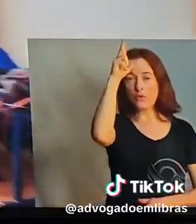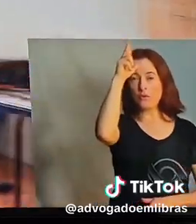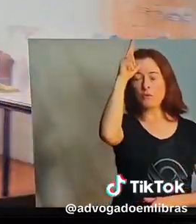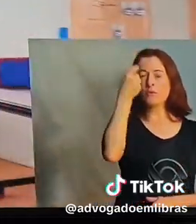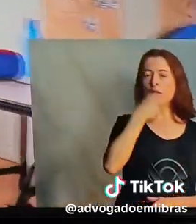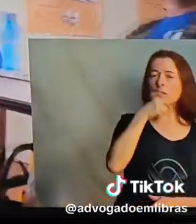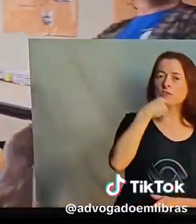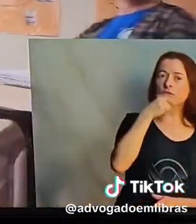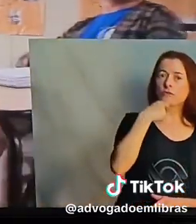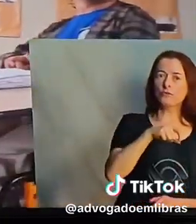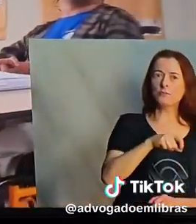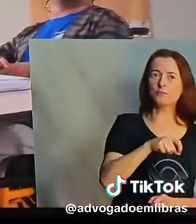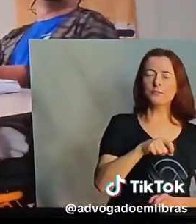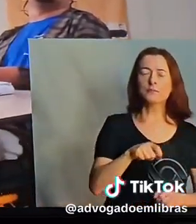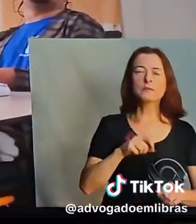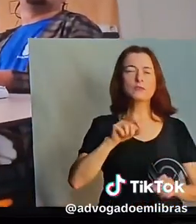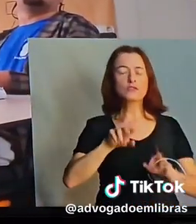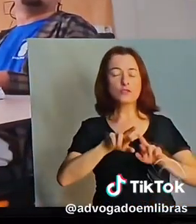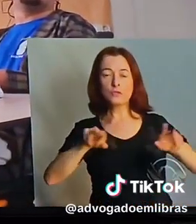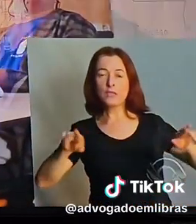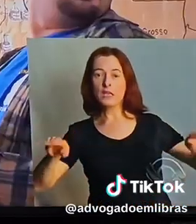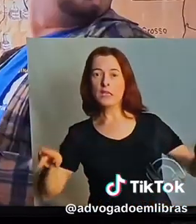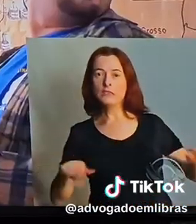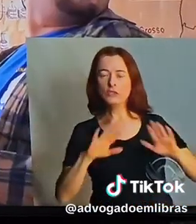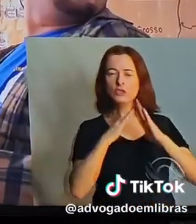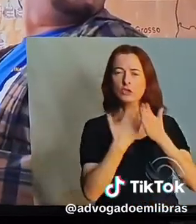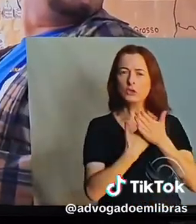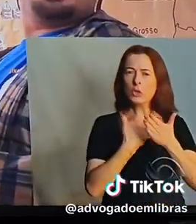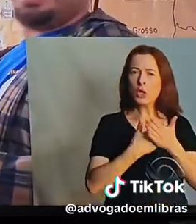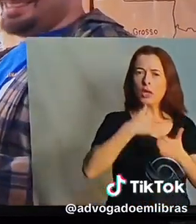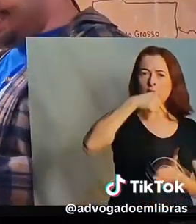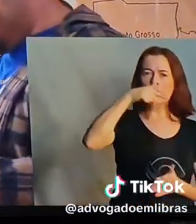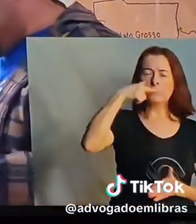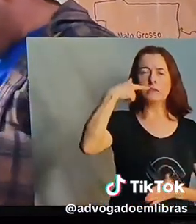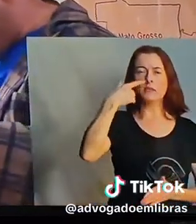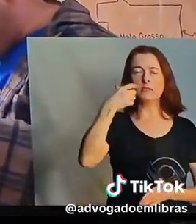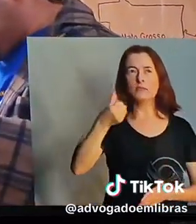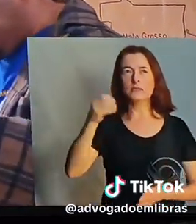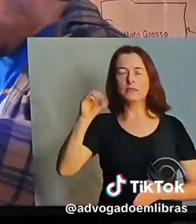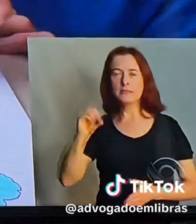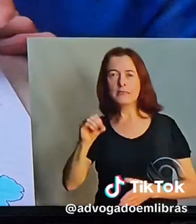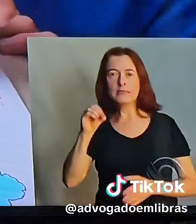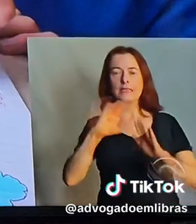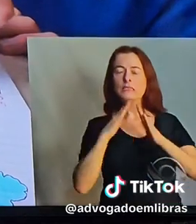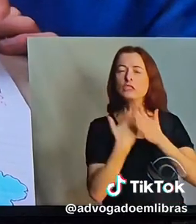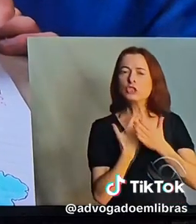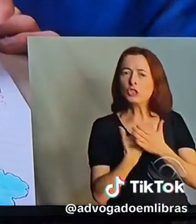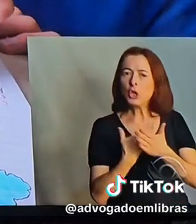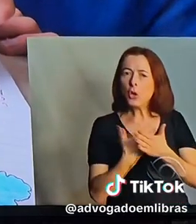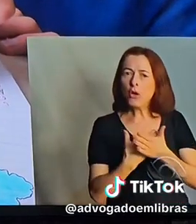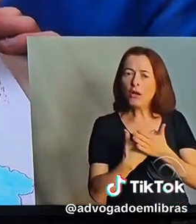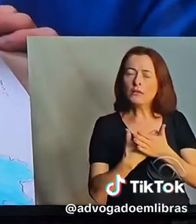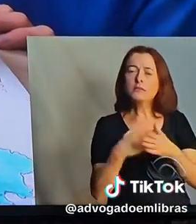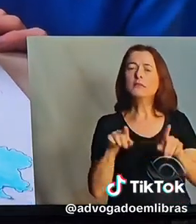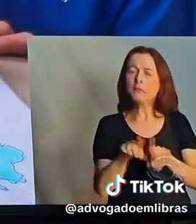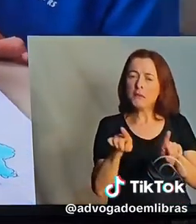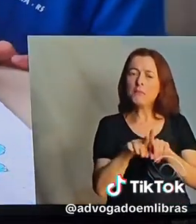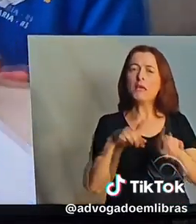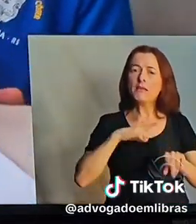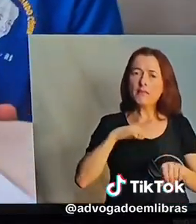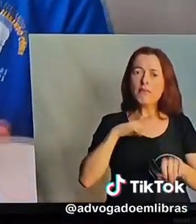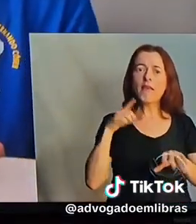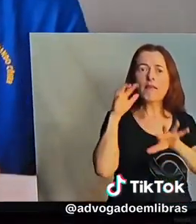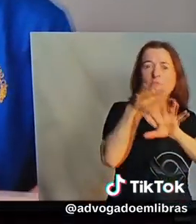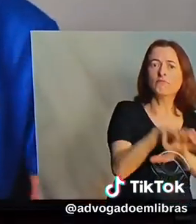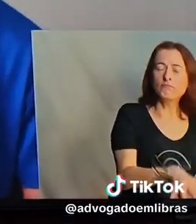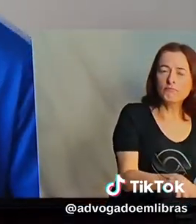Sul. Outras 707 escolas do estado realizam atendimento inclusivo para mais de 1.200 alunos